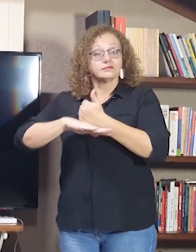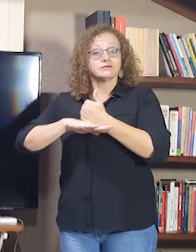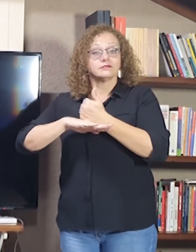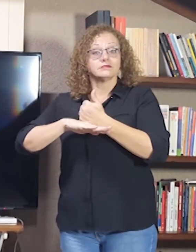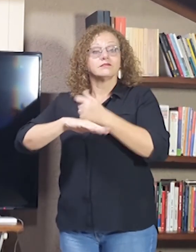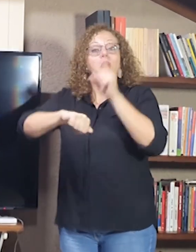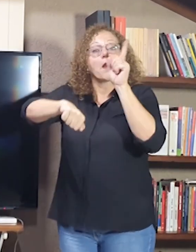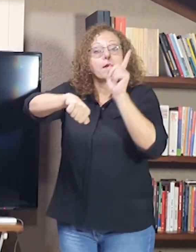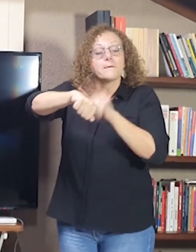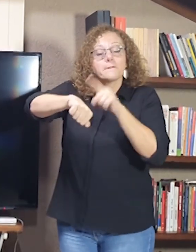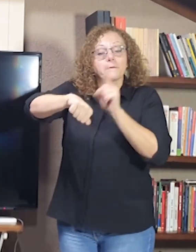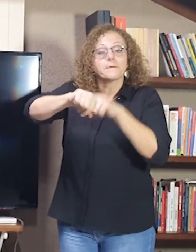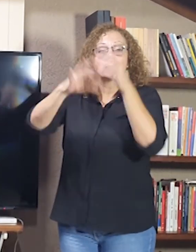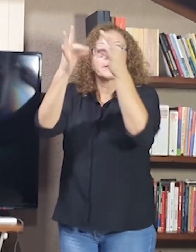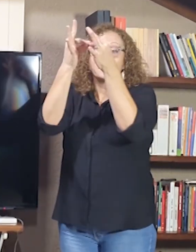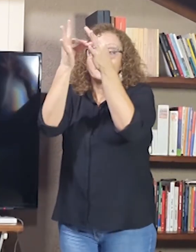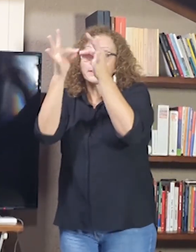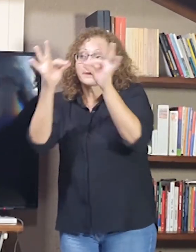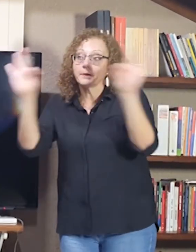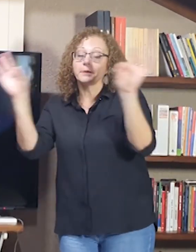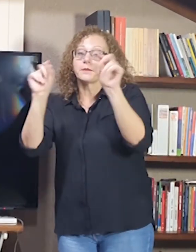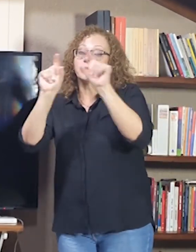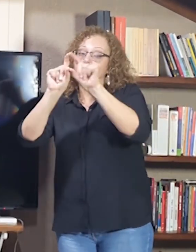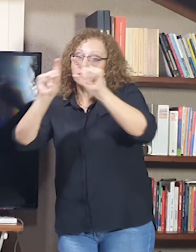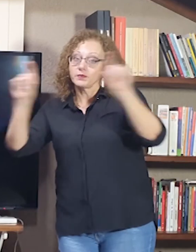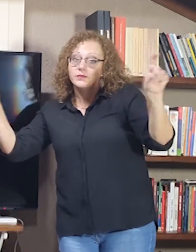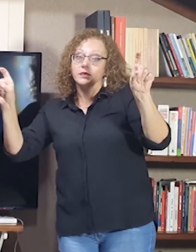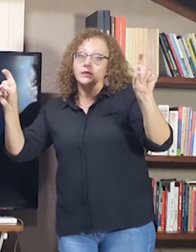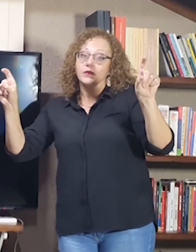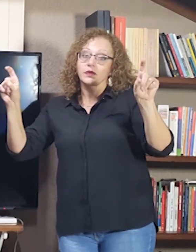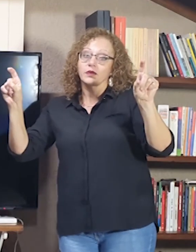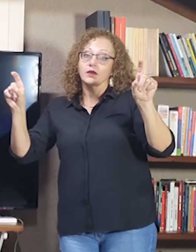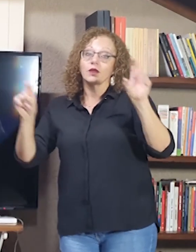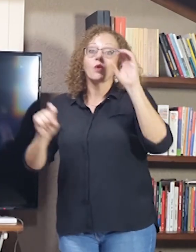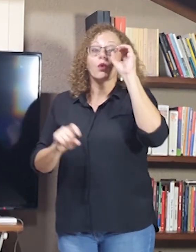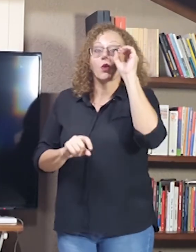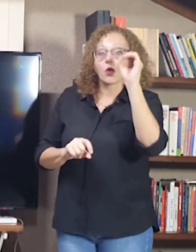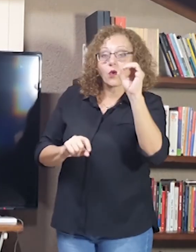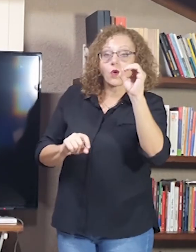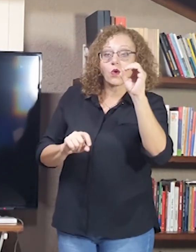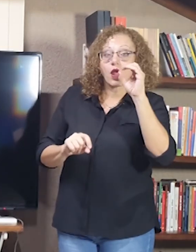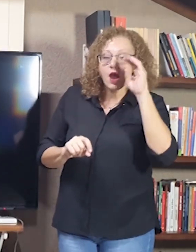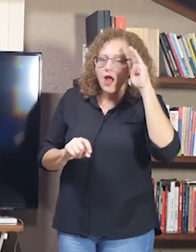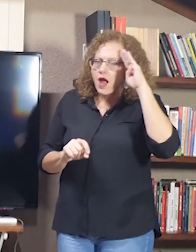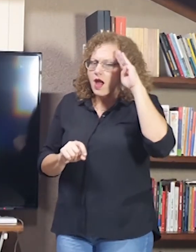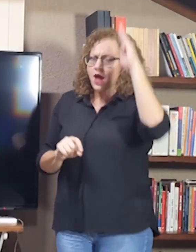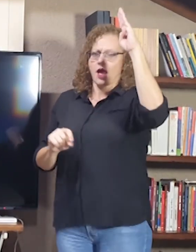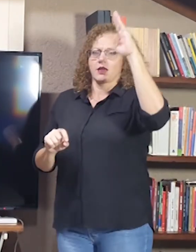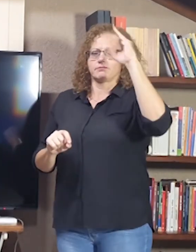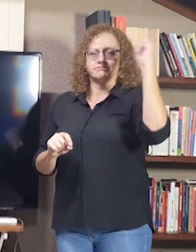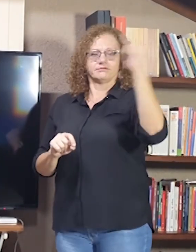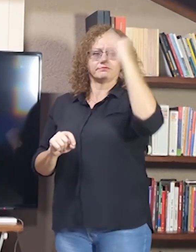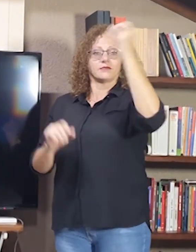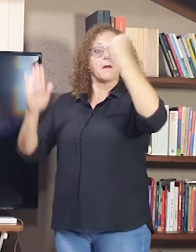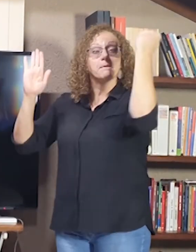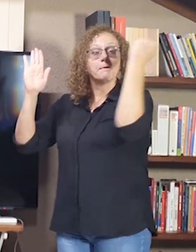É o momento da sintaxe em que o principal, o importante, a marca ali,